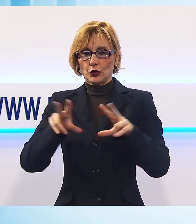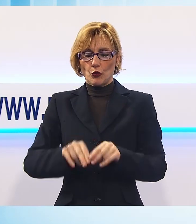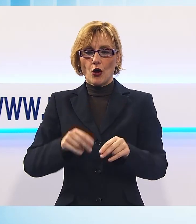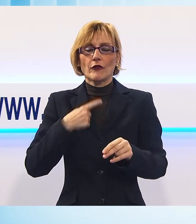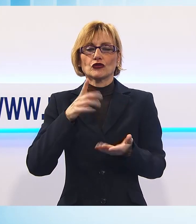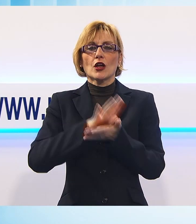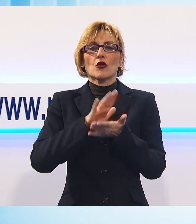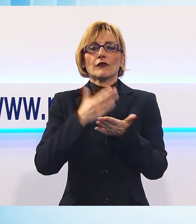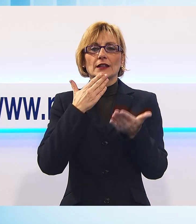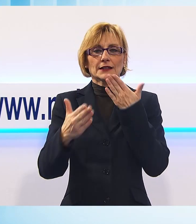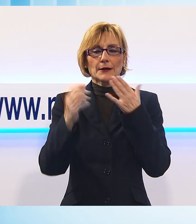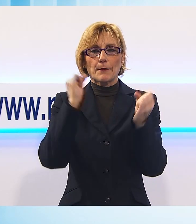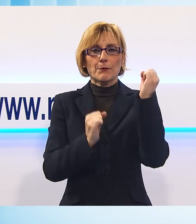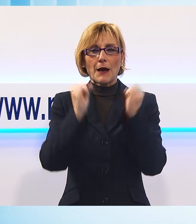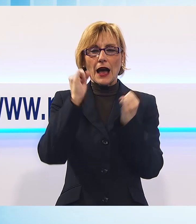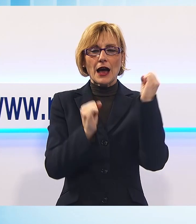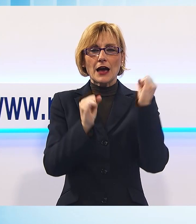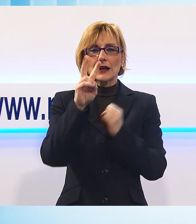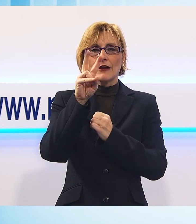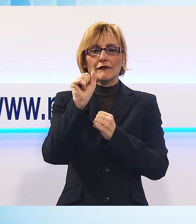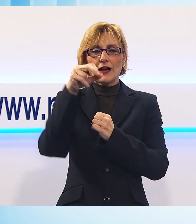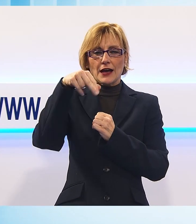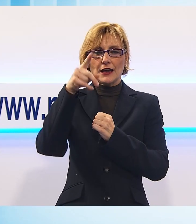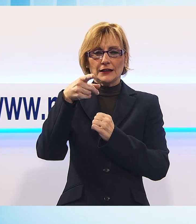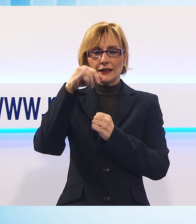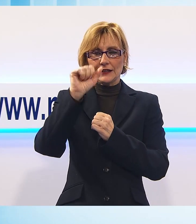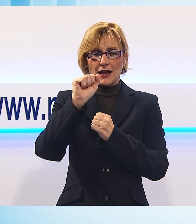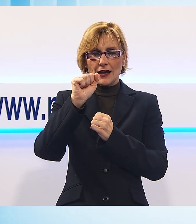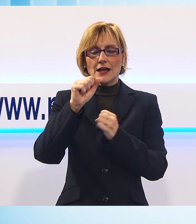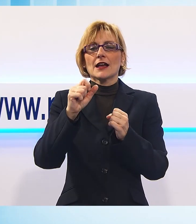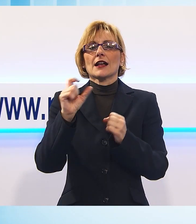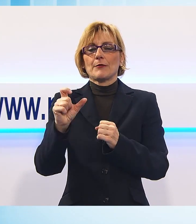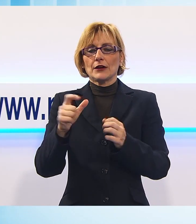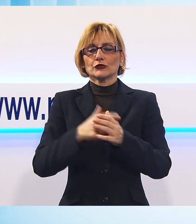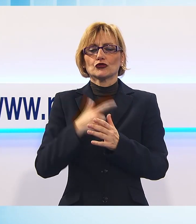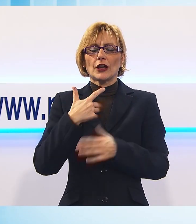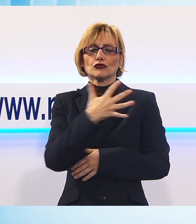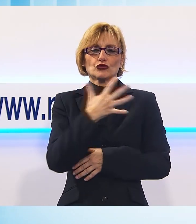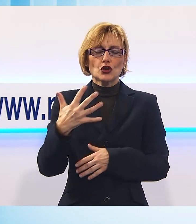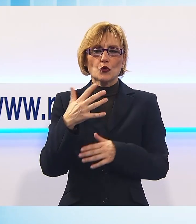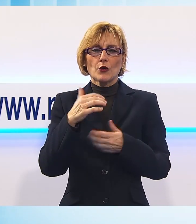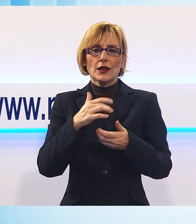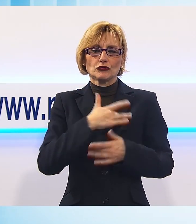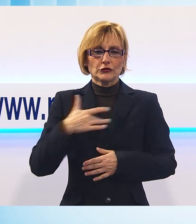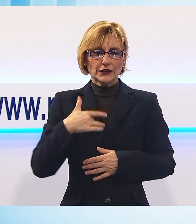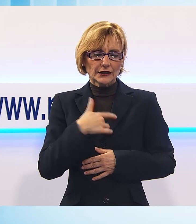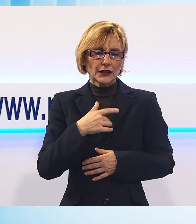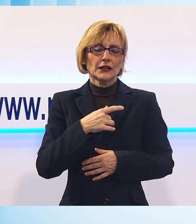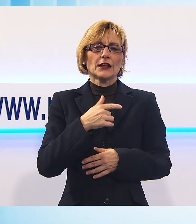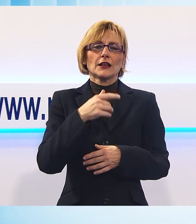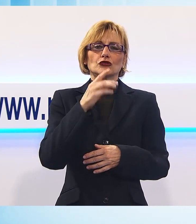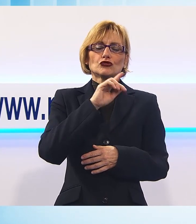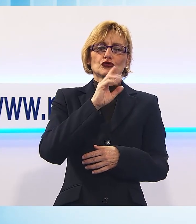Capannori. Oltre allo stesso Menesini erano presenti 5 cittadini, Jacopo Giribondi-Segromigno in Monte, Adriano Tocchini di